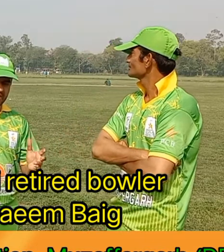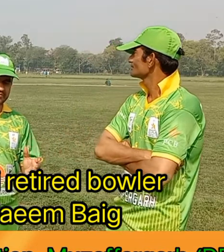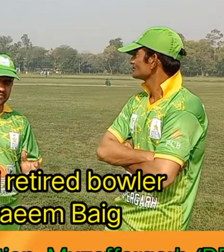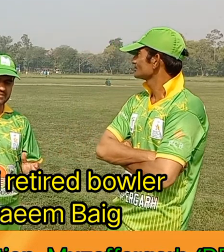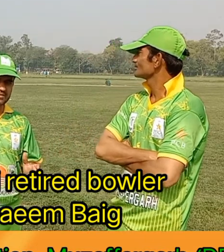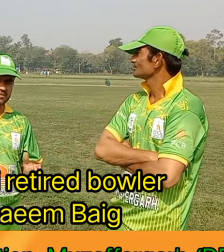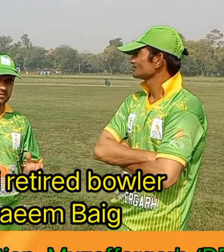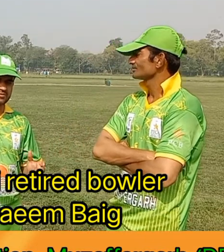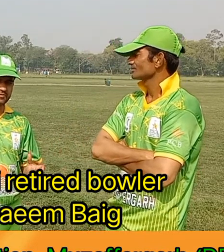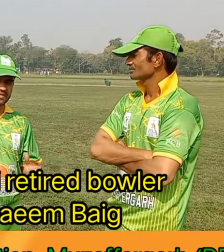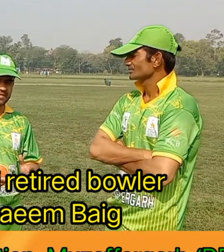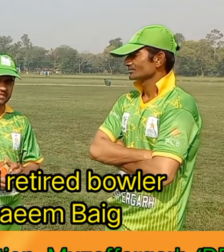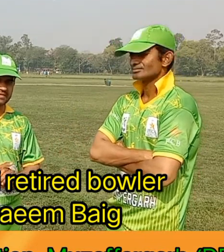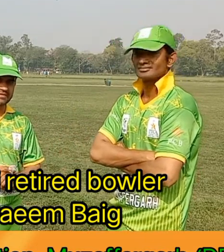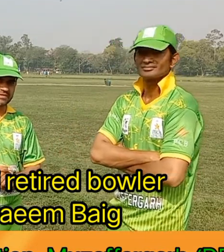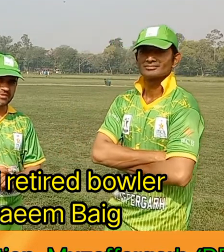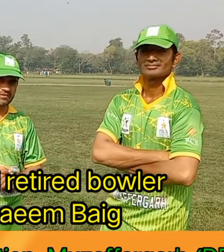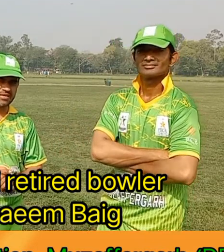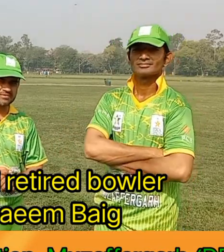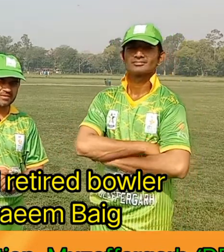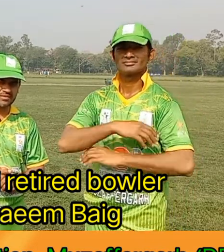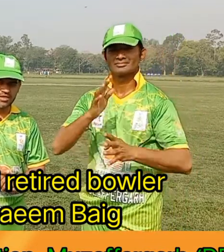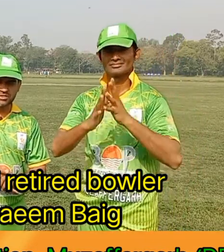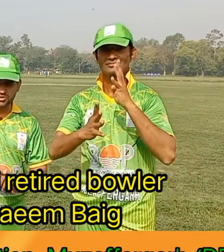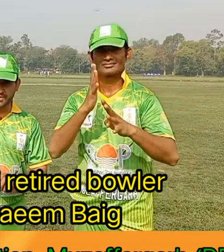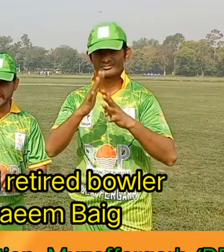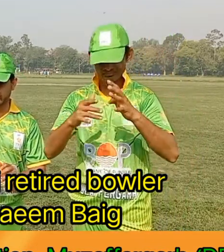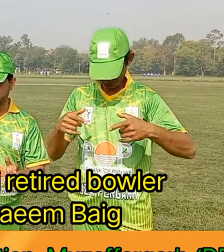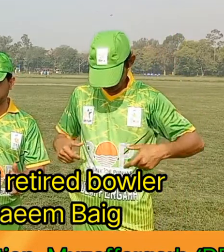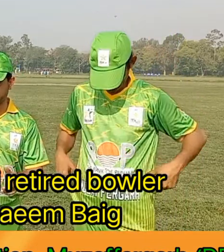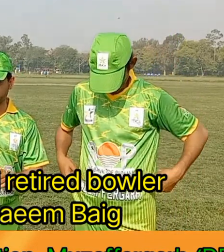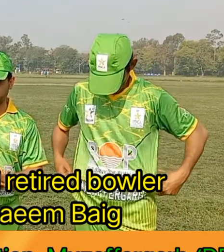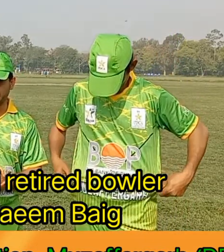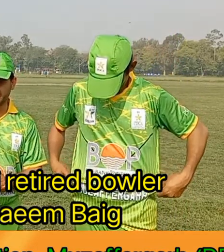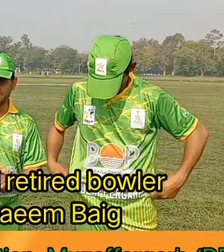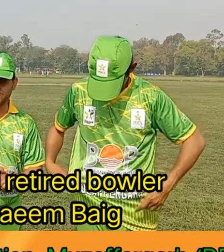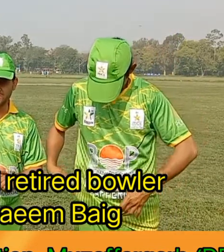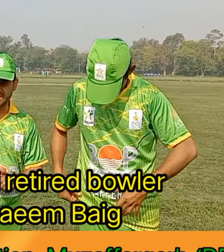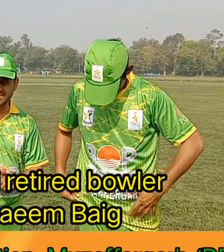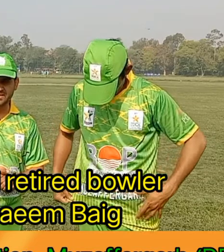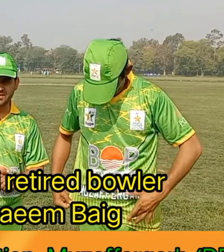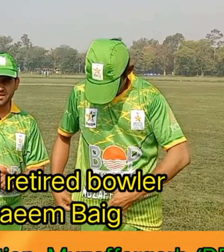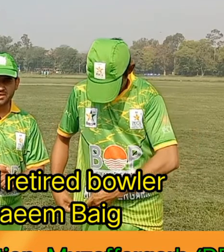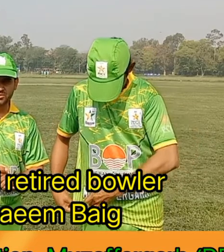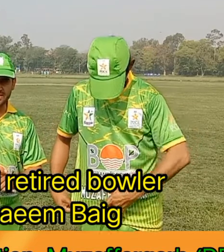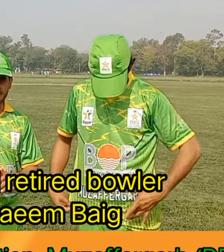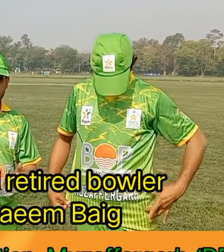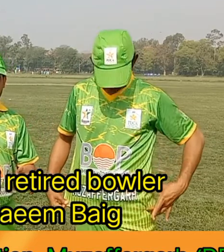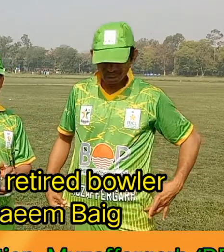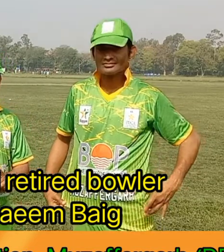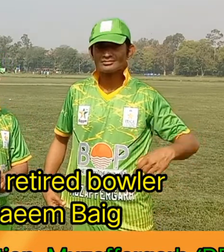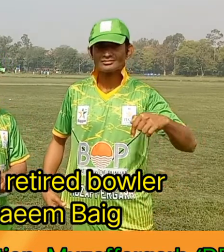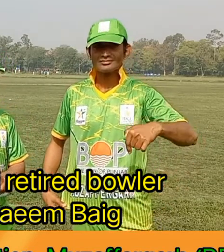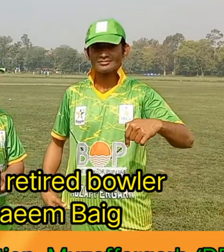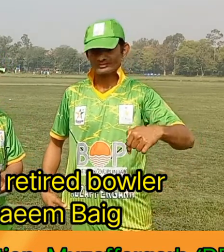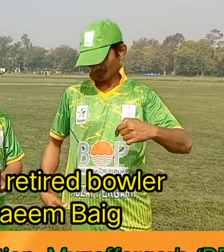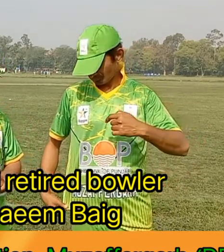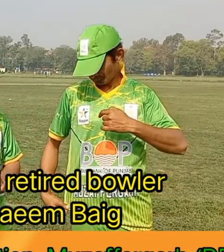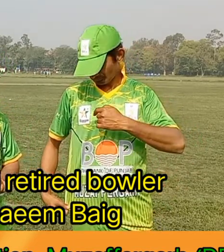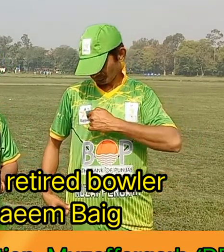کافشیں تھیں مظفرگڑکر کے ٹیم کے حوالے سے جو کہ اس وقت وہ یہاں موجود نہیں ہیں کیونکہ اس دفعہ صدر جو ہے